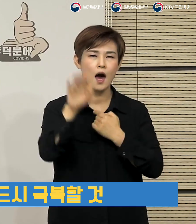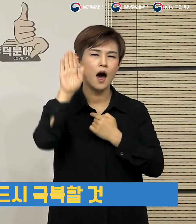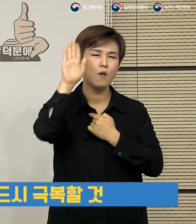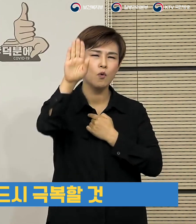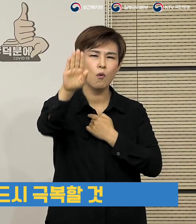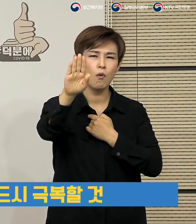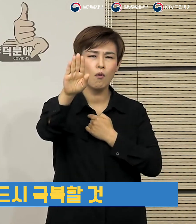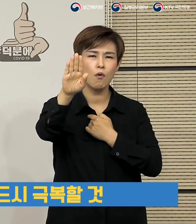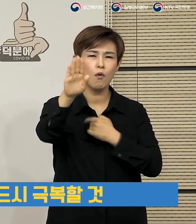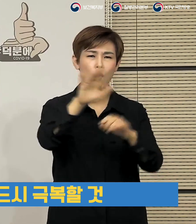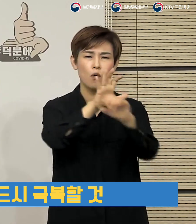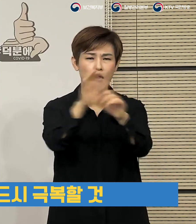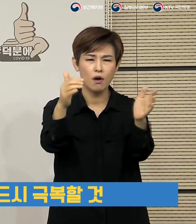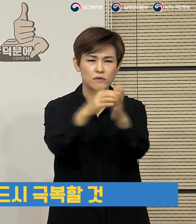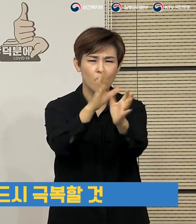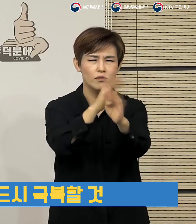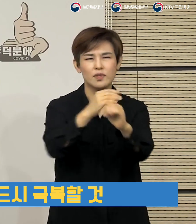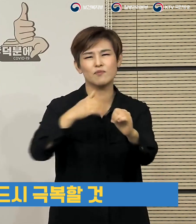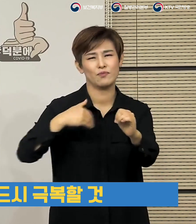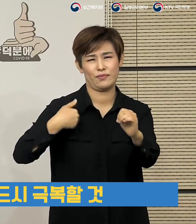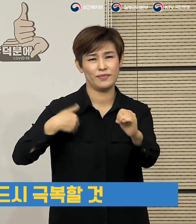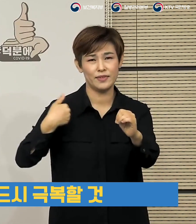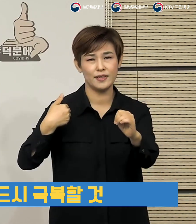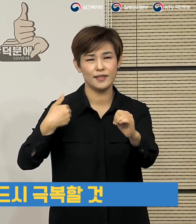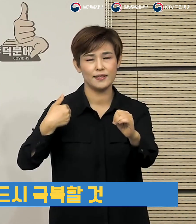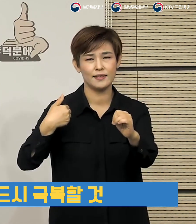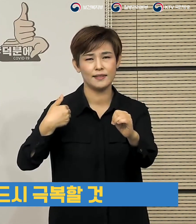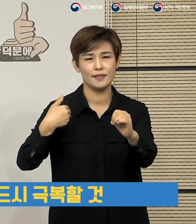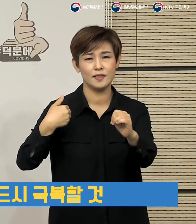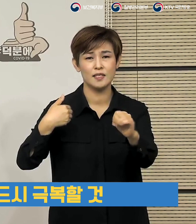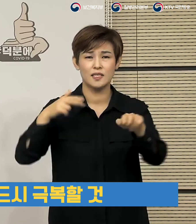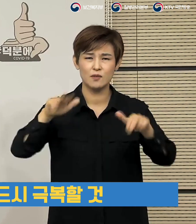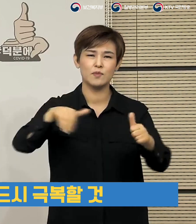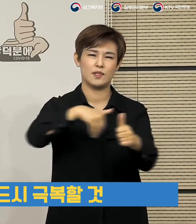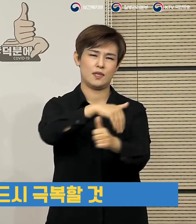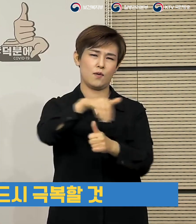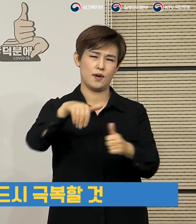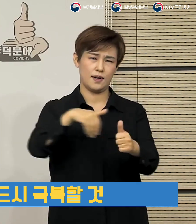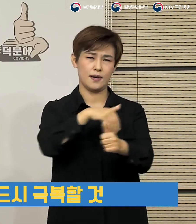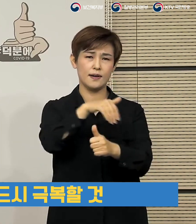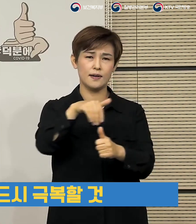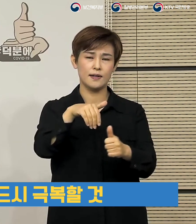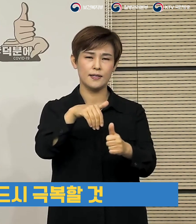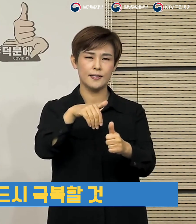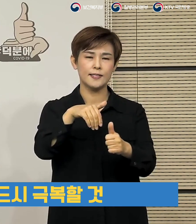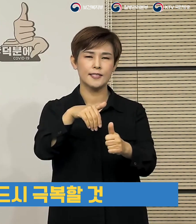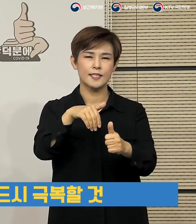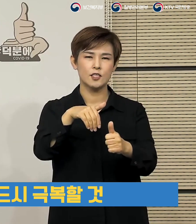앞으로 또 얼마나 더 함께해야 할지 모를 코로나19와의 지난한 싸움의 길을 정부는